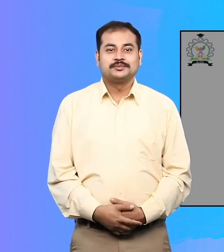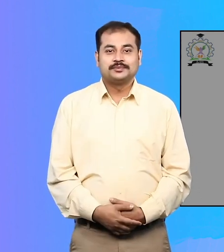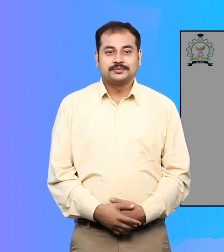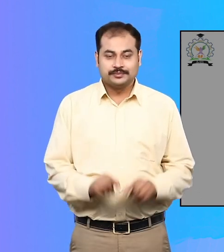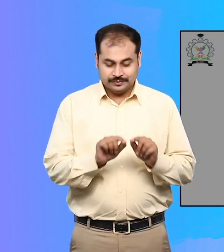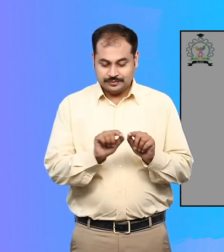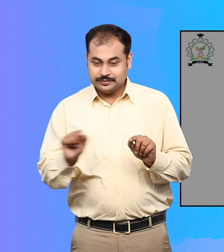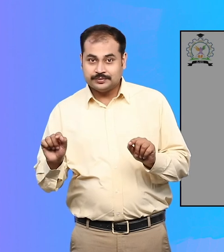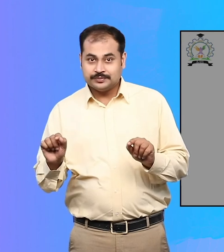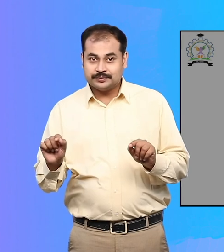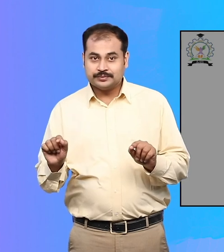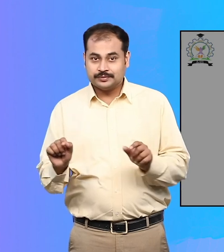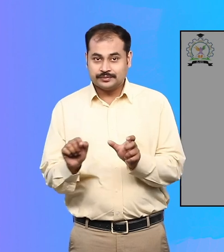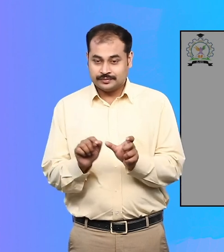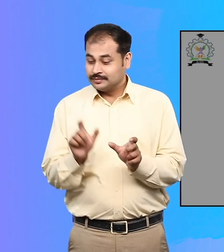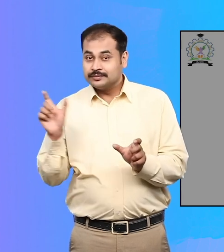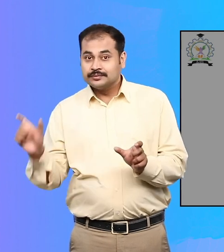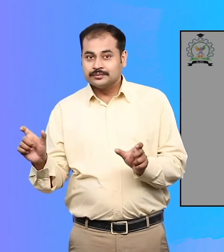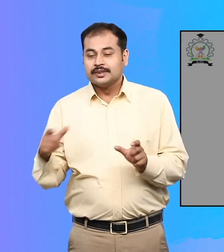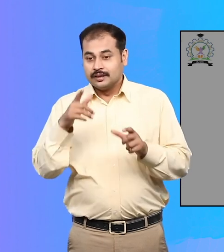रितिस्थान खयाल रखना